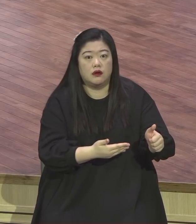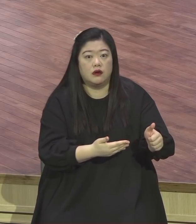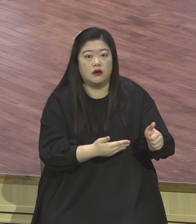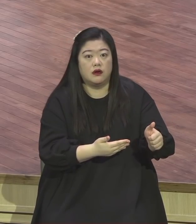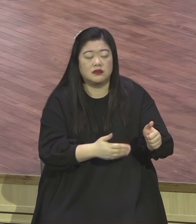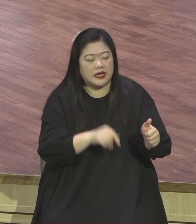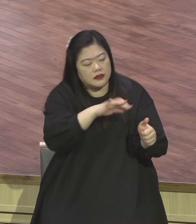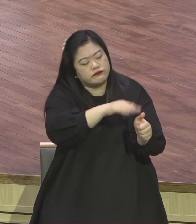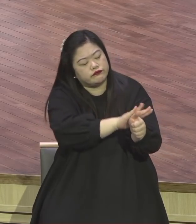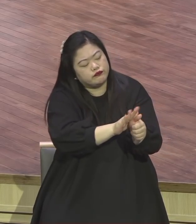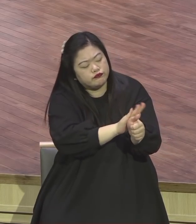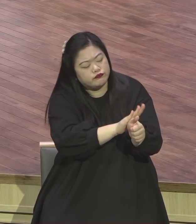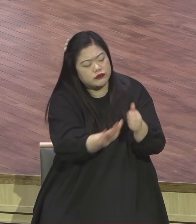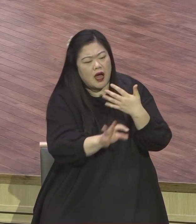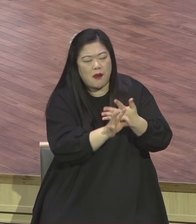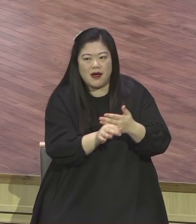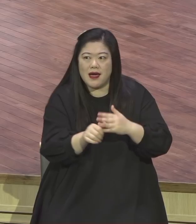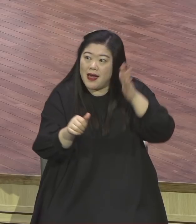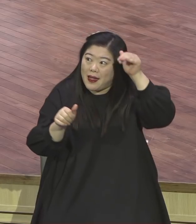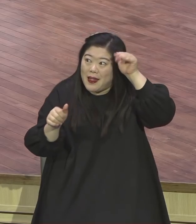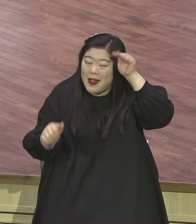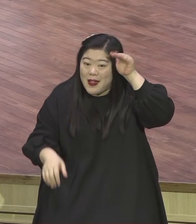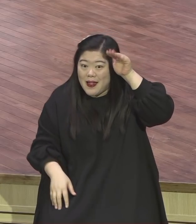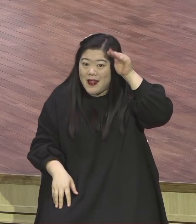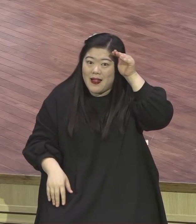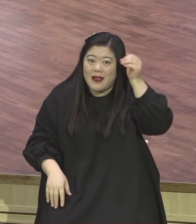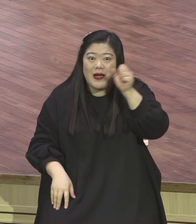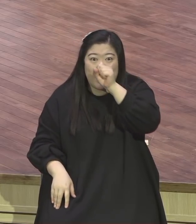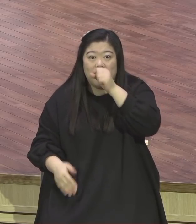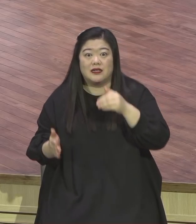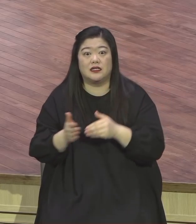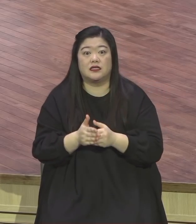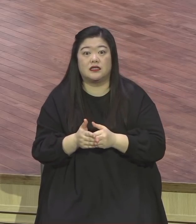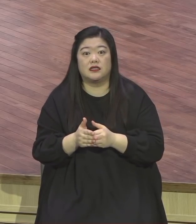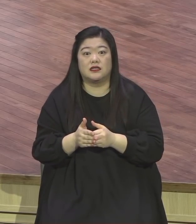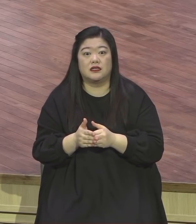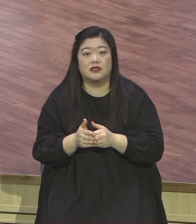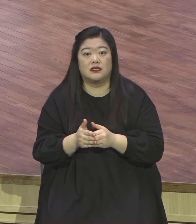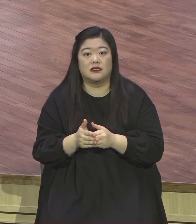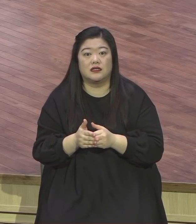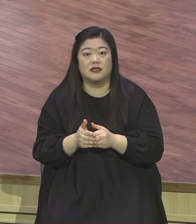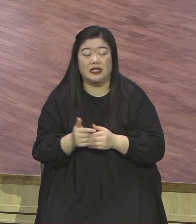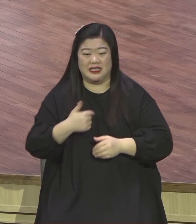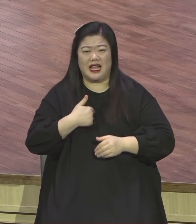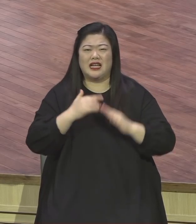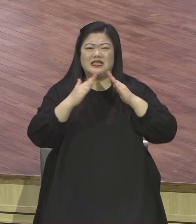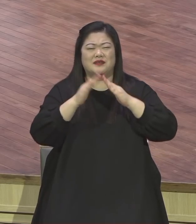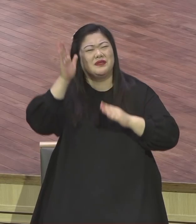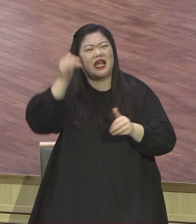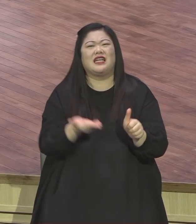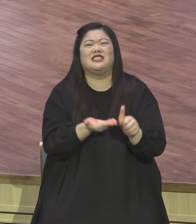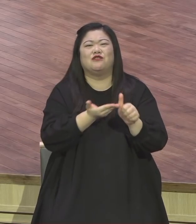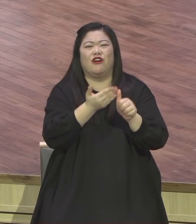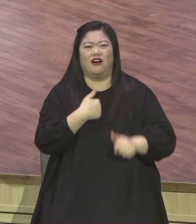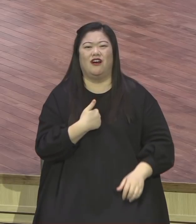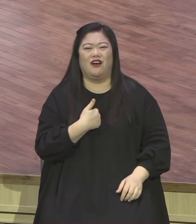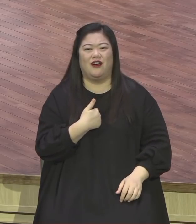하나예요 나는요 그런 개를 보면서 늘 느끼는 게 있었거든요 개를 키우면서 이 자식이 낸다 하는 게 뭐 있어요